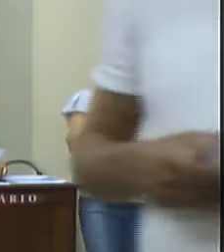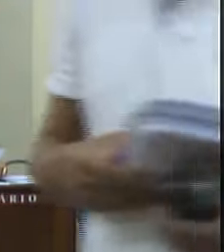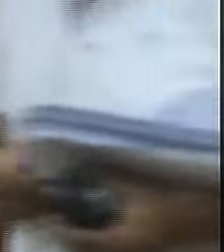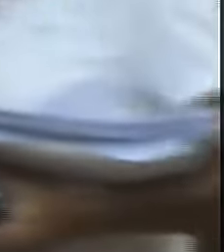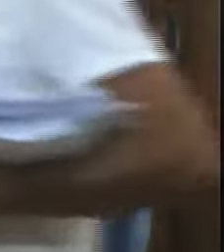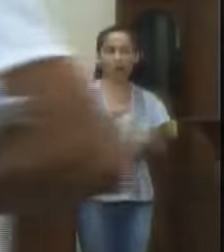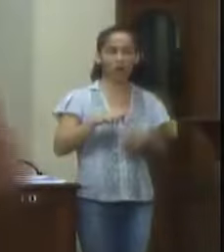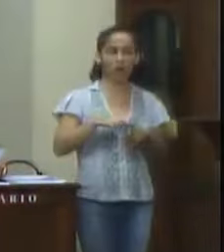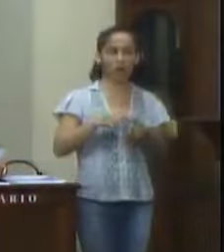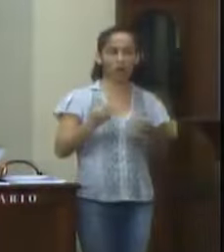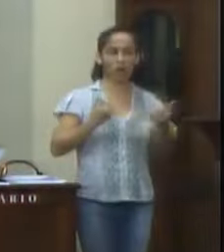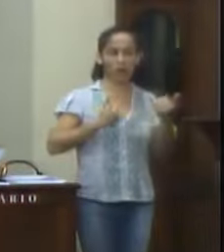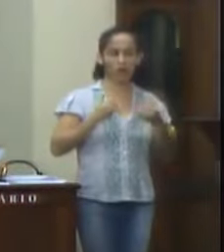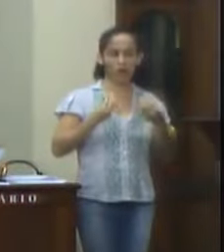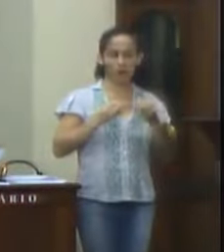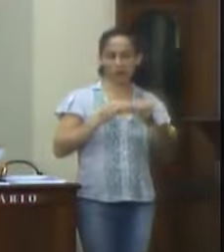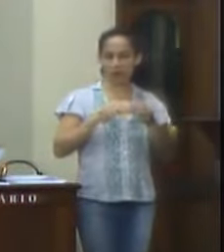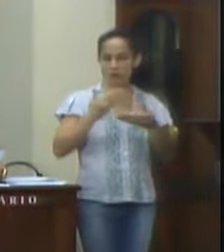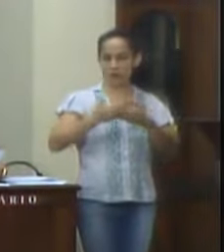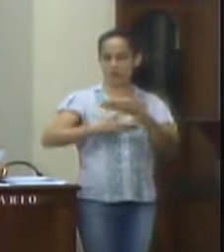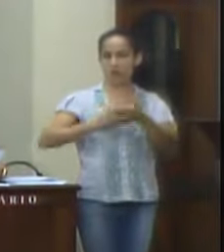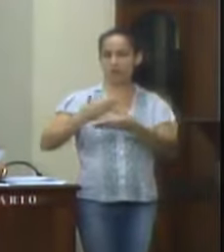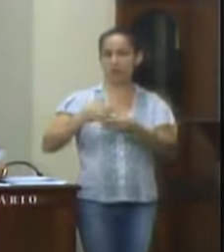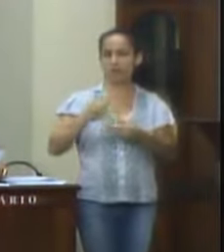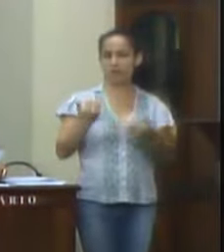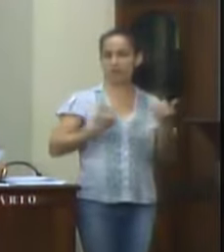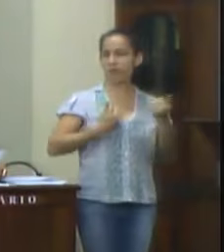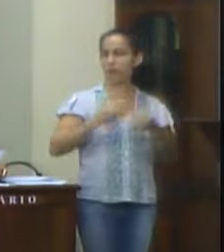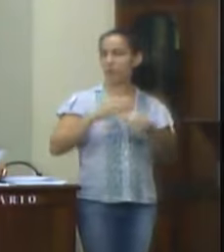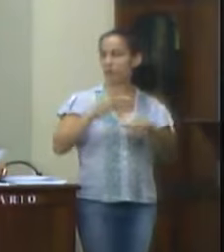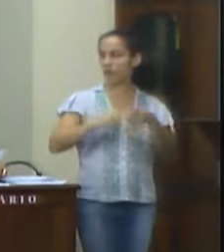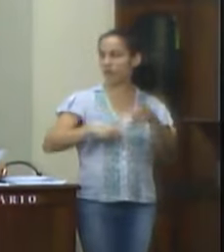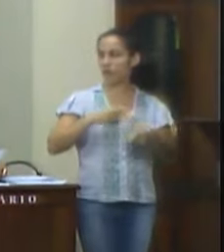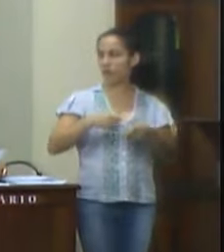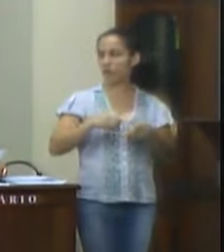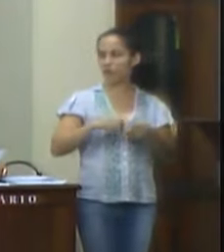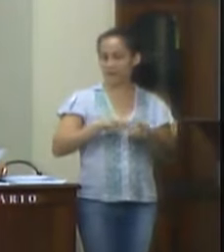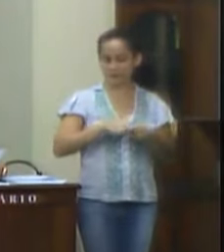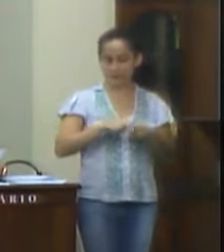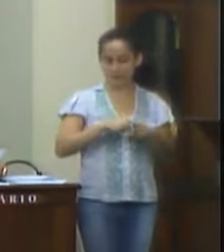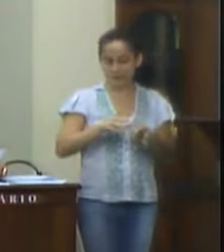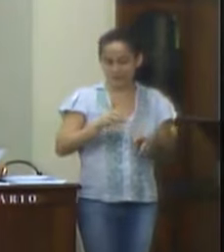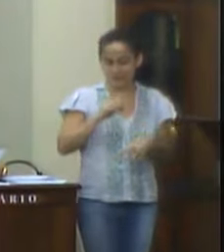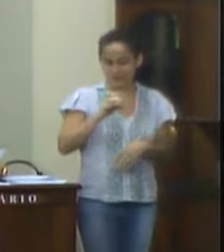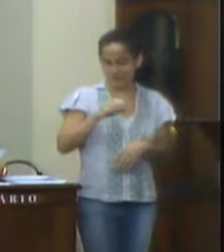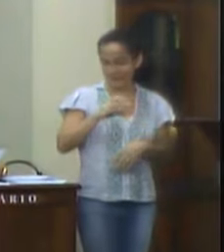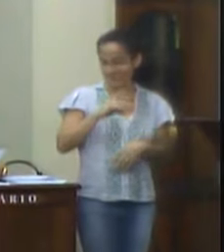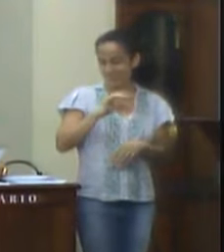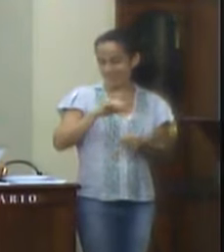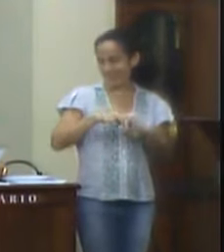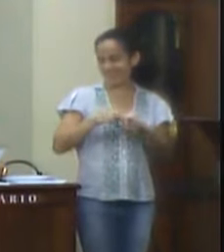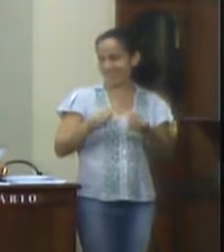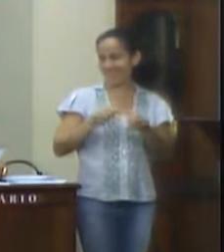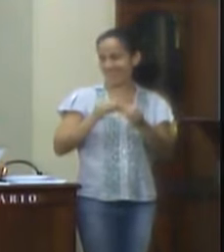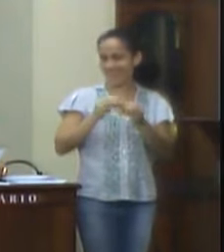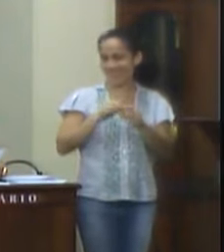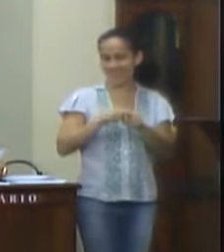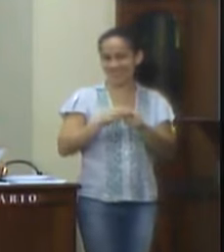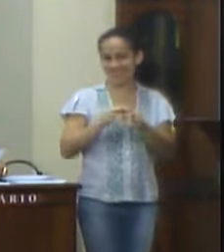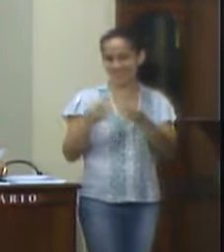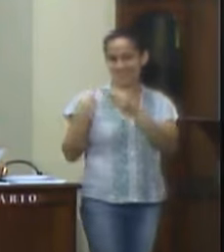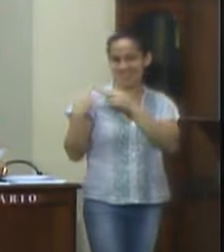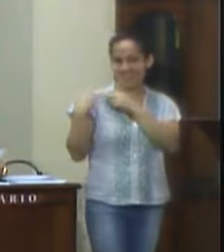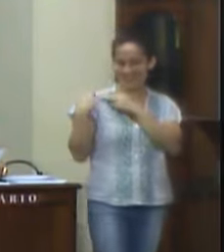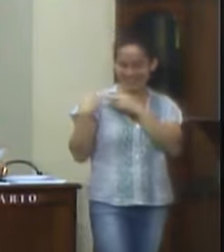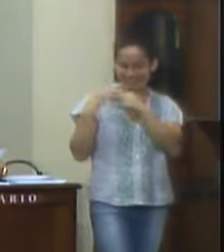da Prefeitura para transmitir tais informações à população de modo a demonstrar como tal medida a responsabilidade e respeito com a